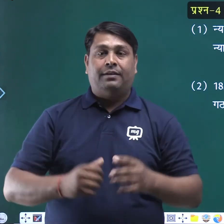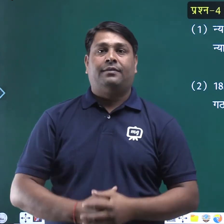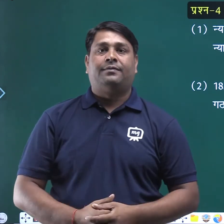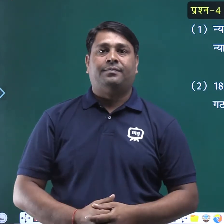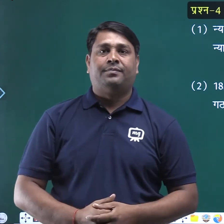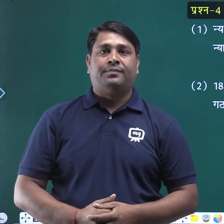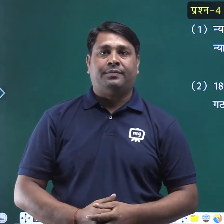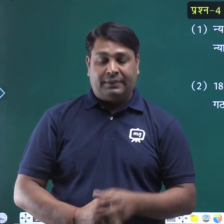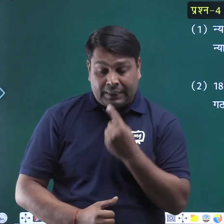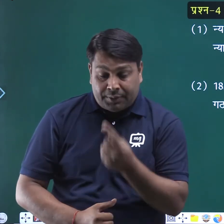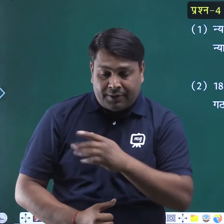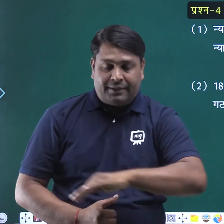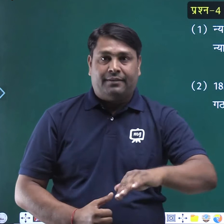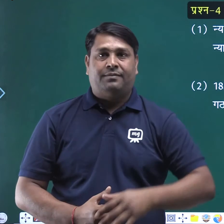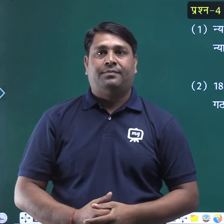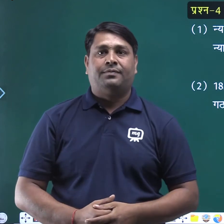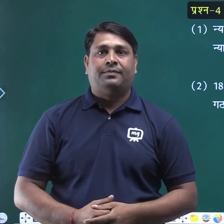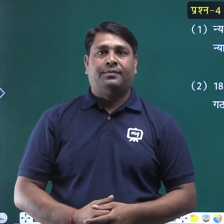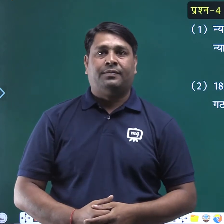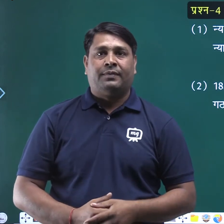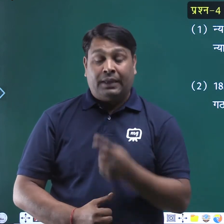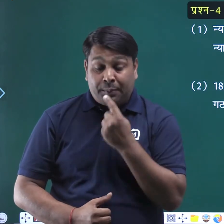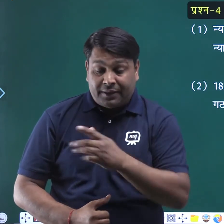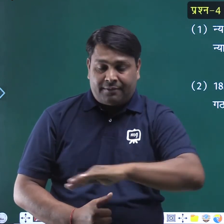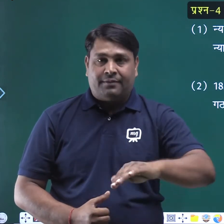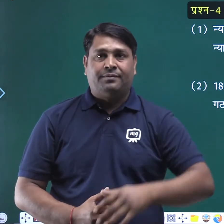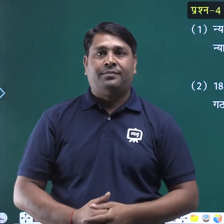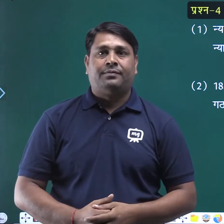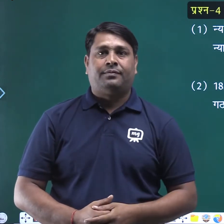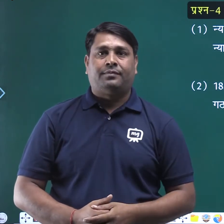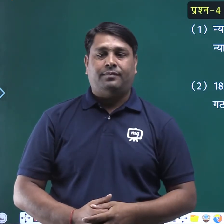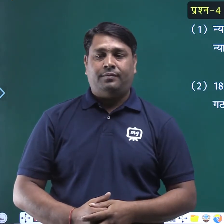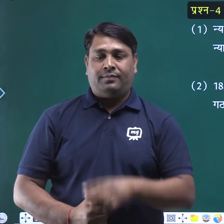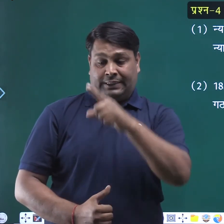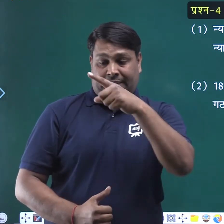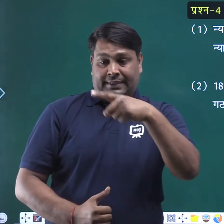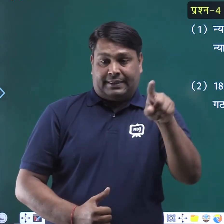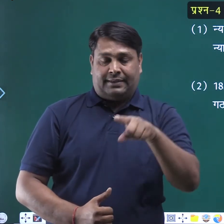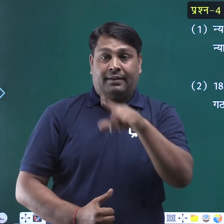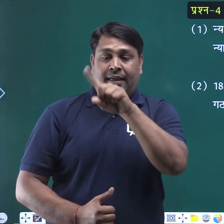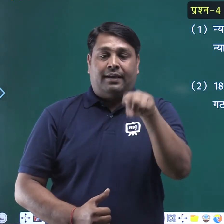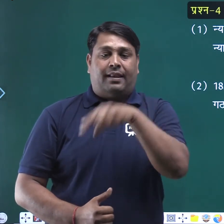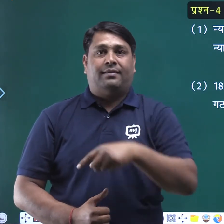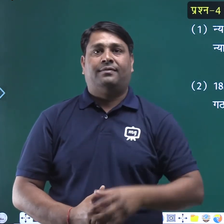कहा जाता है बताओ बच्चों सही या गलत